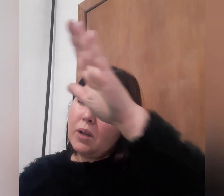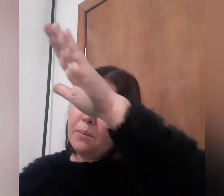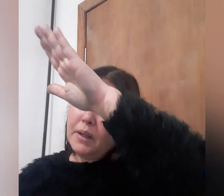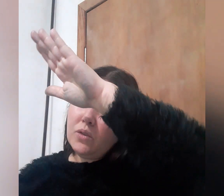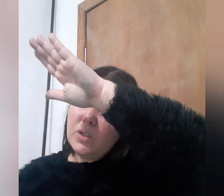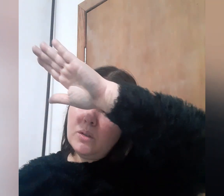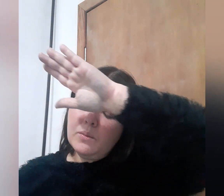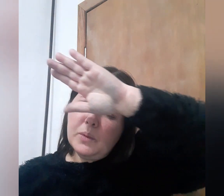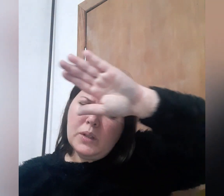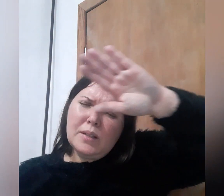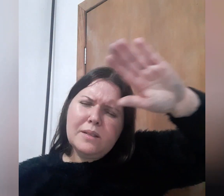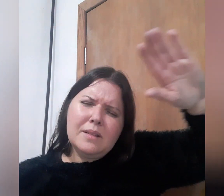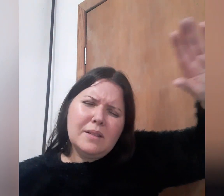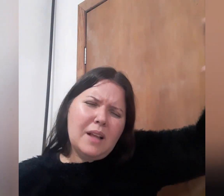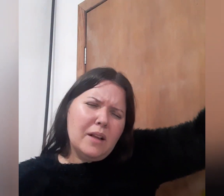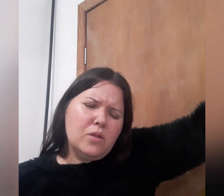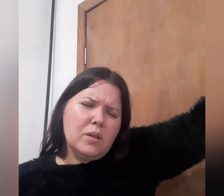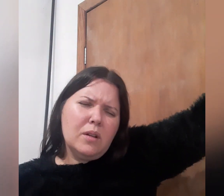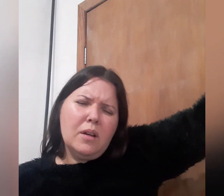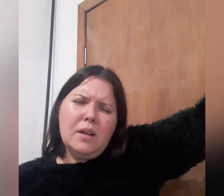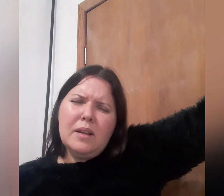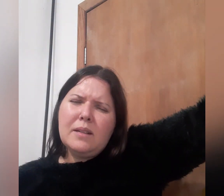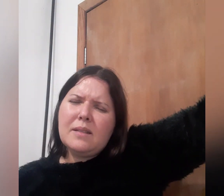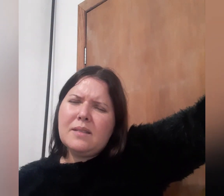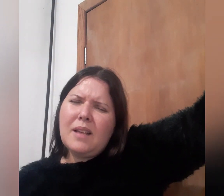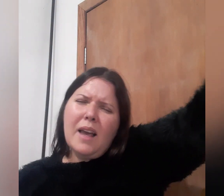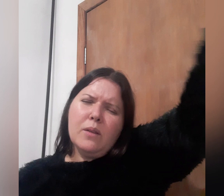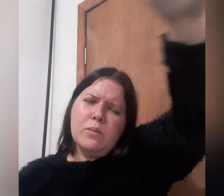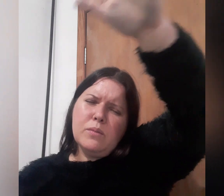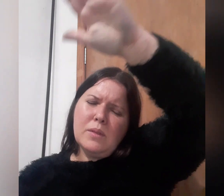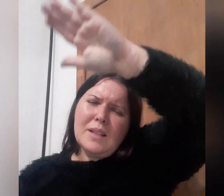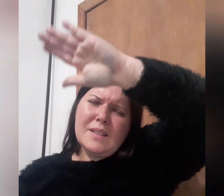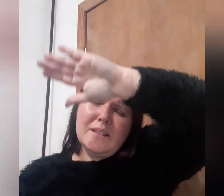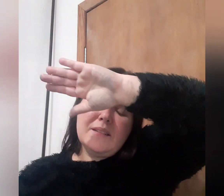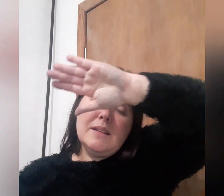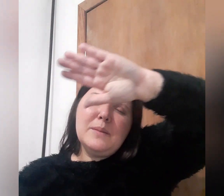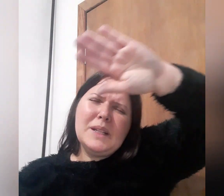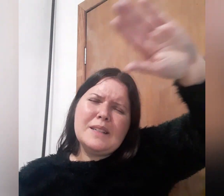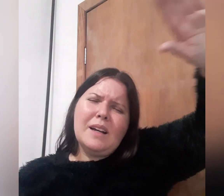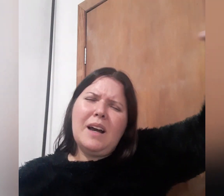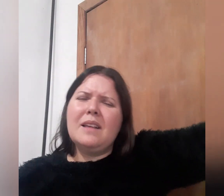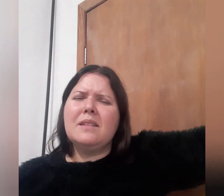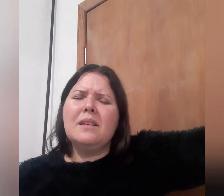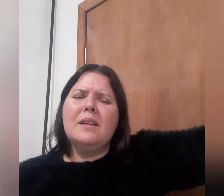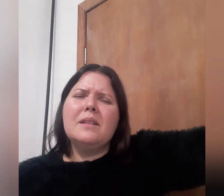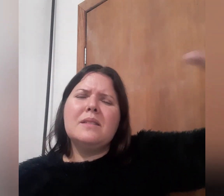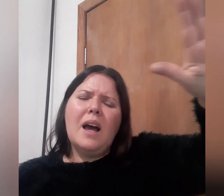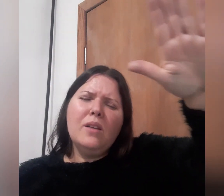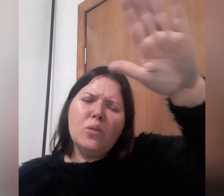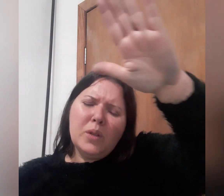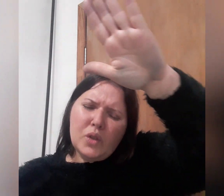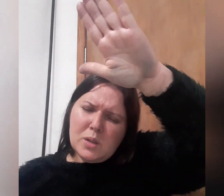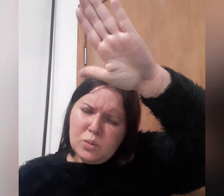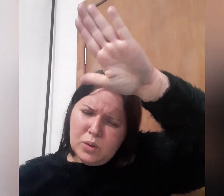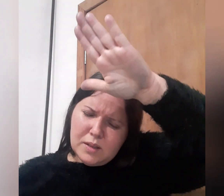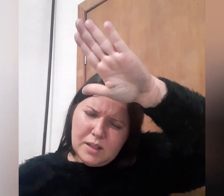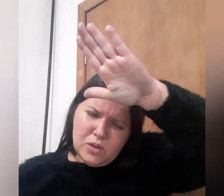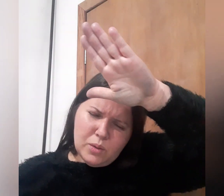repreendidos, potestades, saiam de cima dessa casa. Sai, em nome de Jesus, sejam